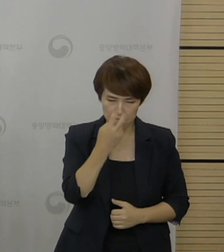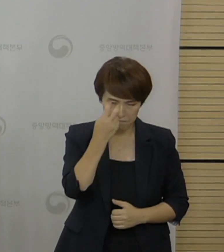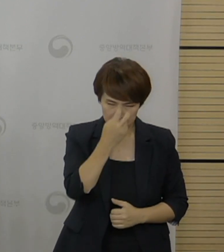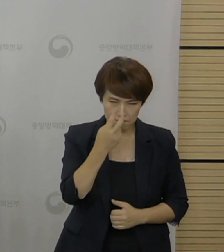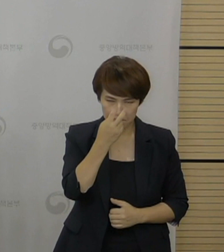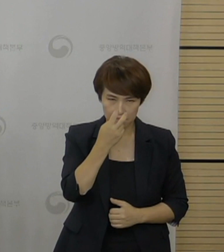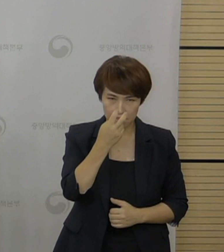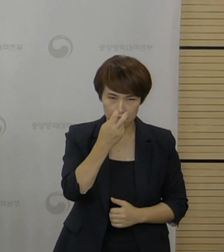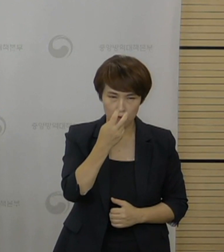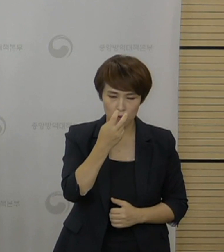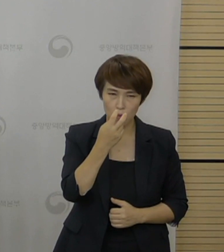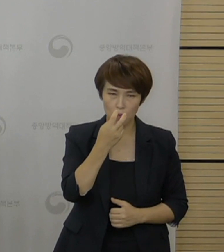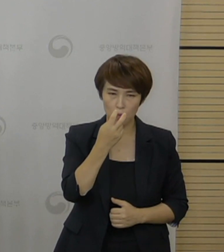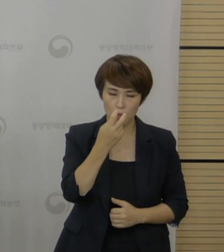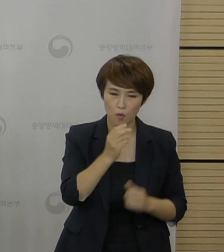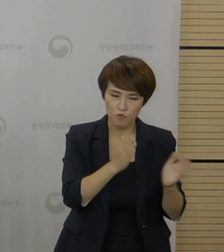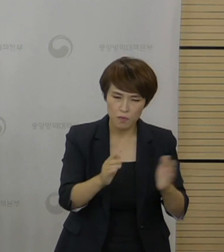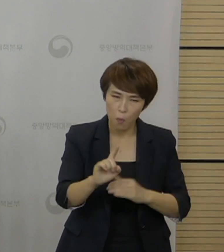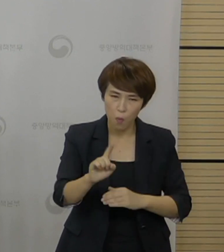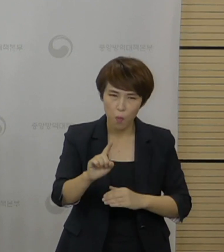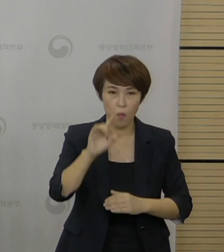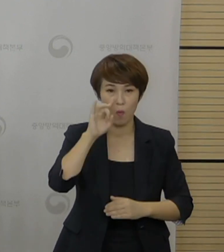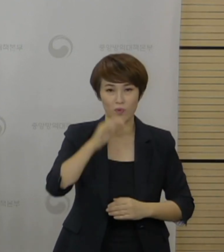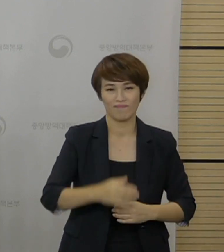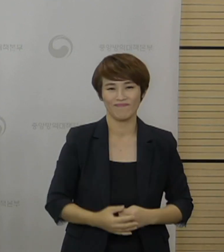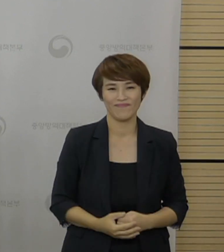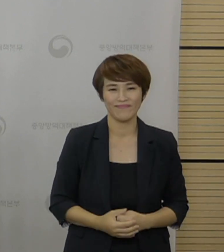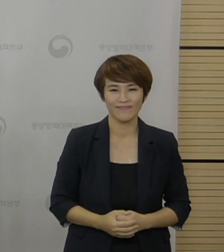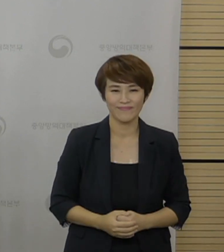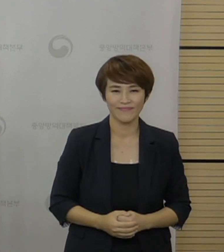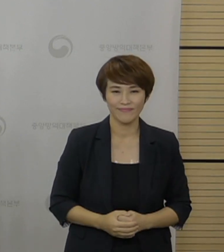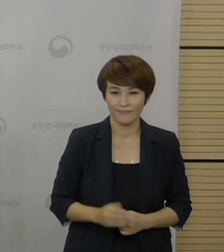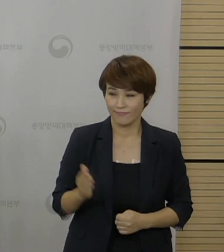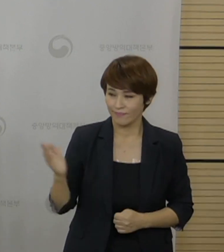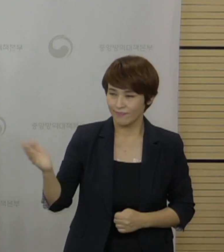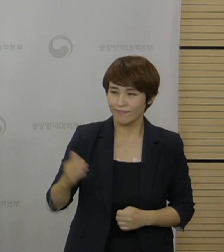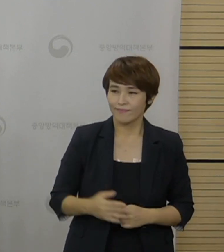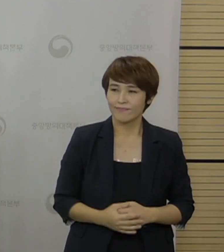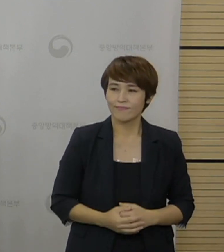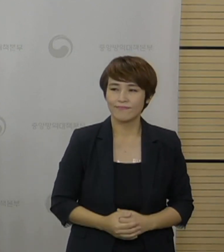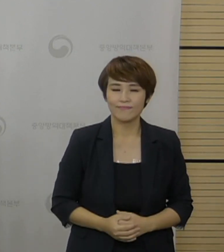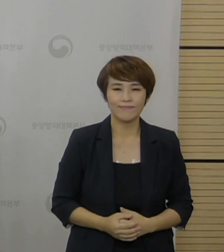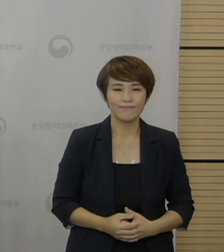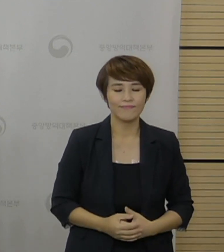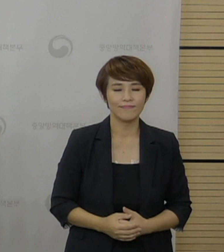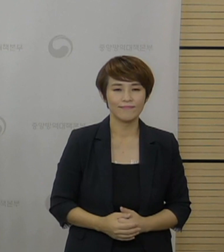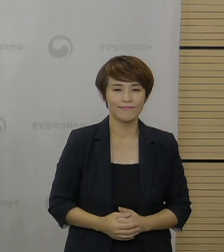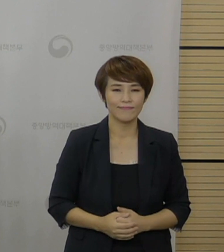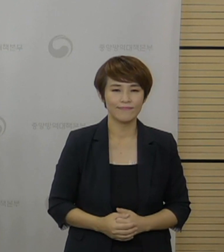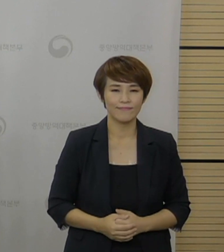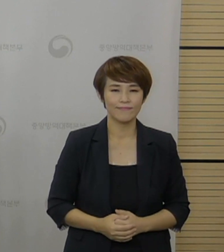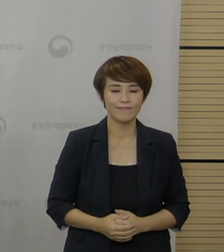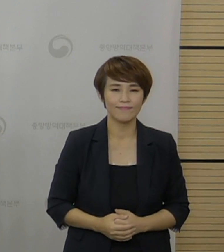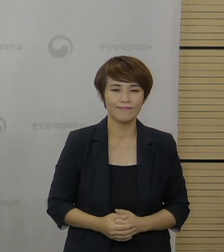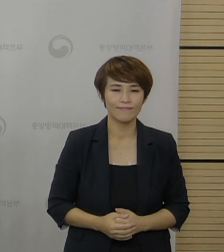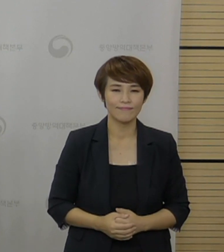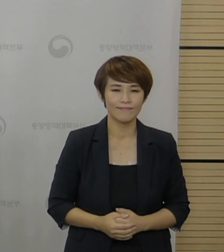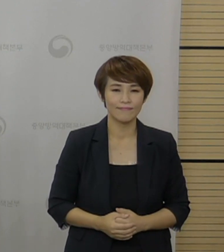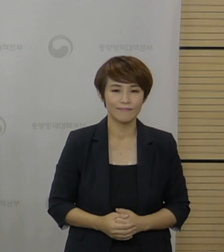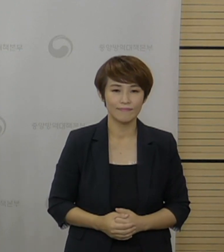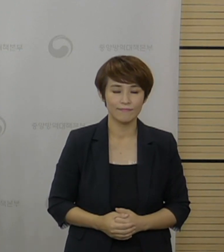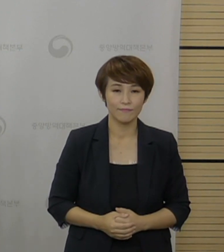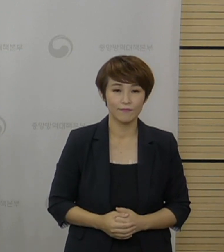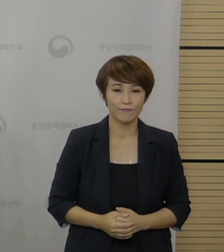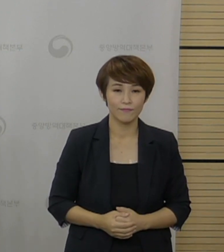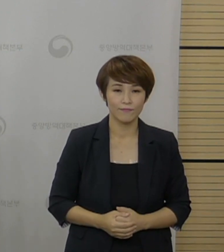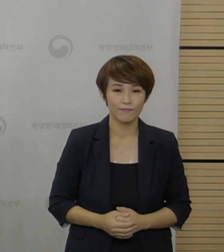무엇을 준비할 예정인지 구체적으로 설명해 달라고 했습니다. 양동규 반장이 설명드리겠습니다. 네 말씀